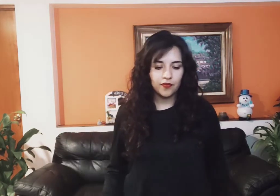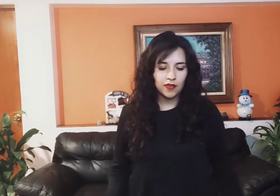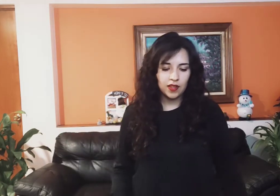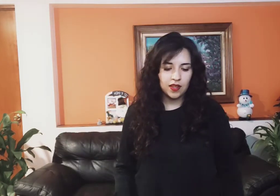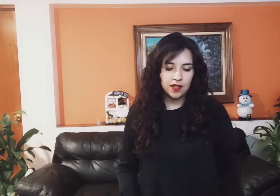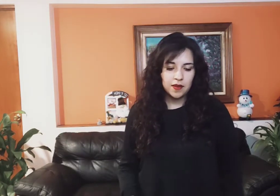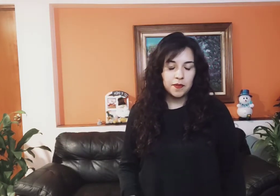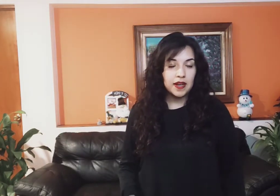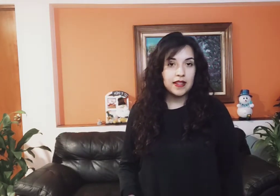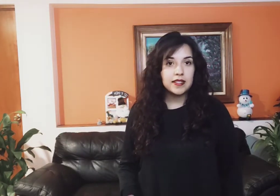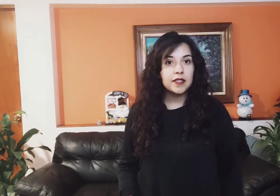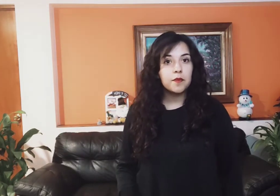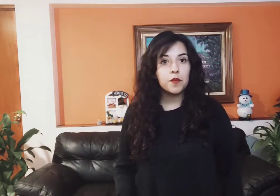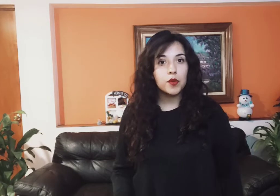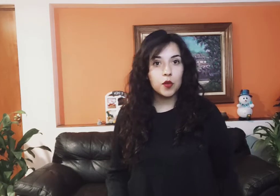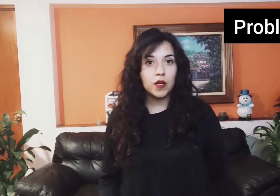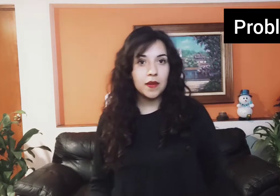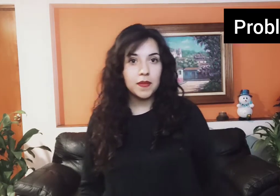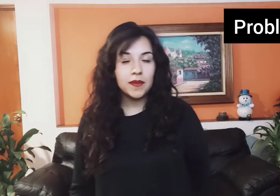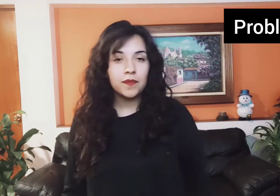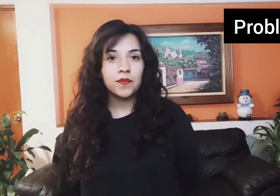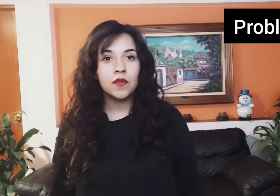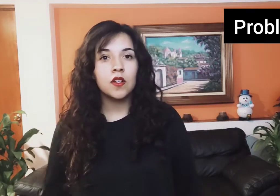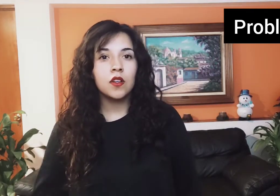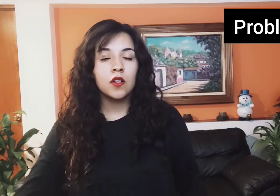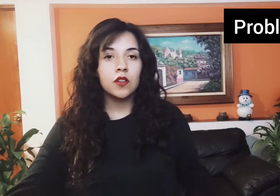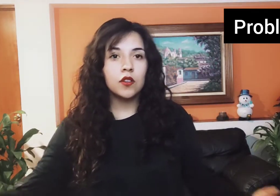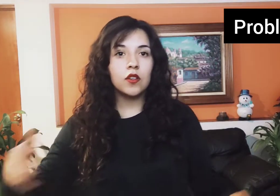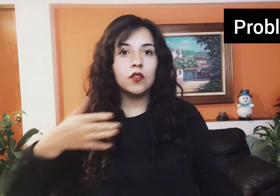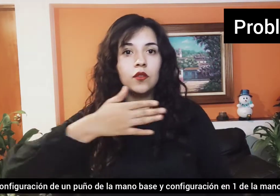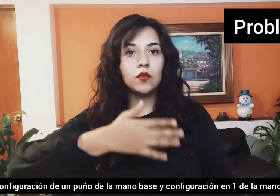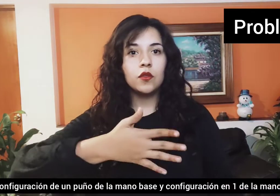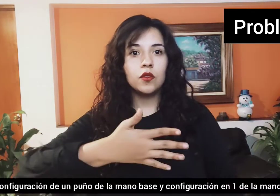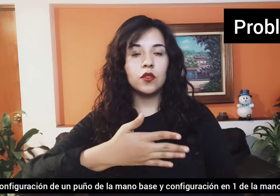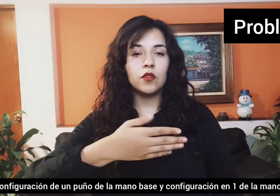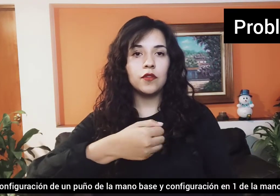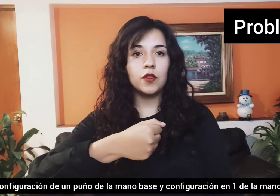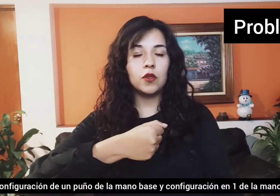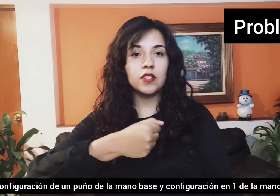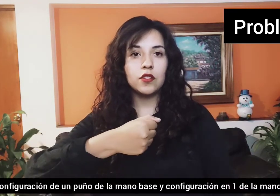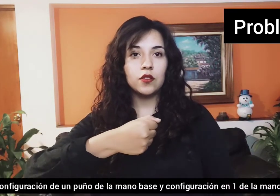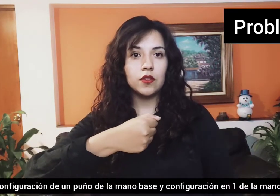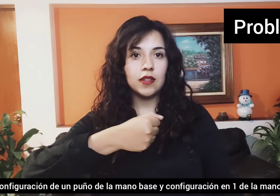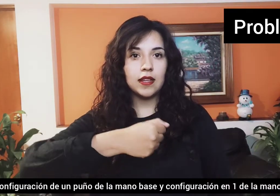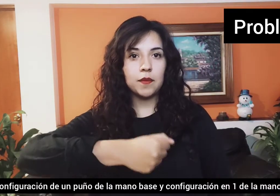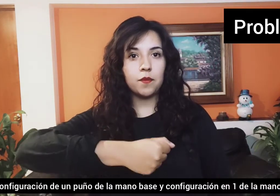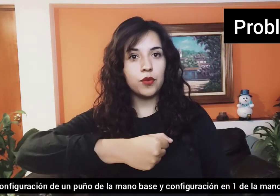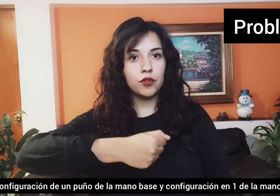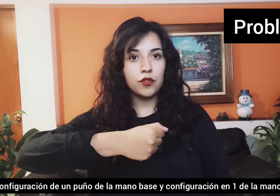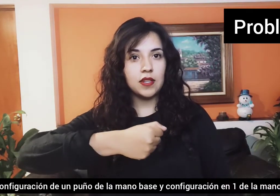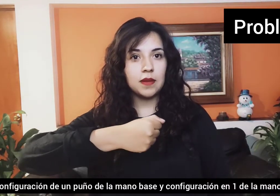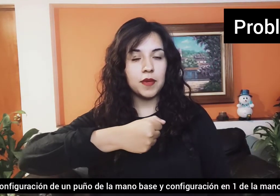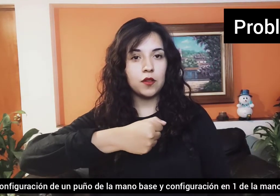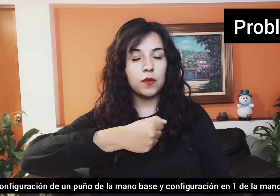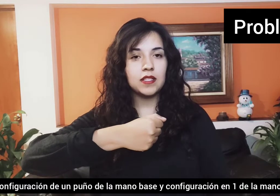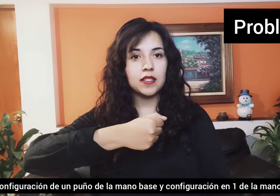Para decir problema con configuración en puño de la mano base